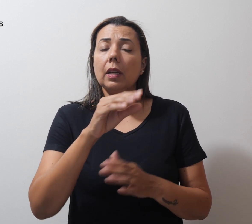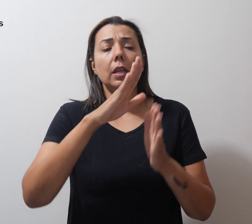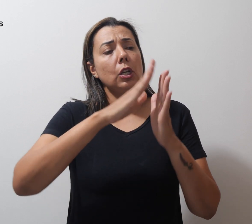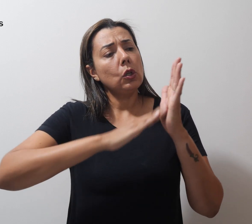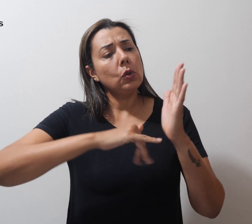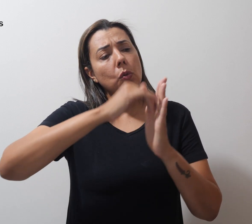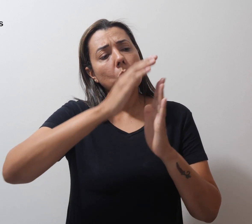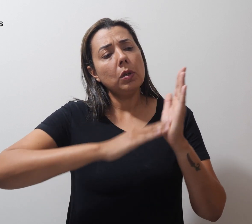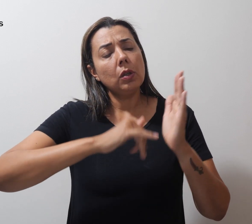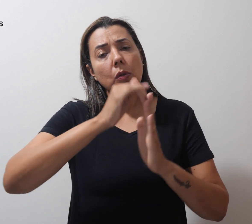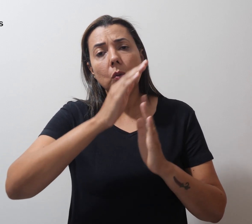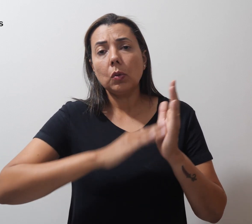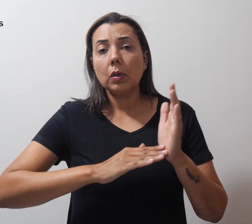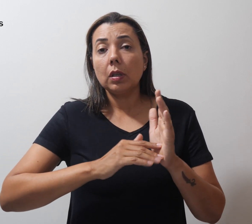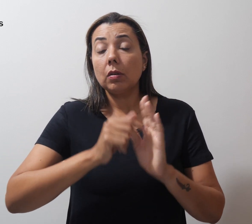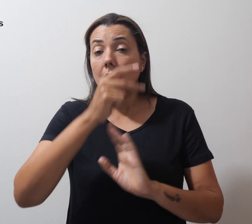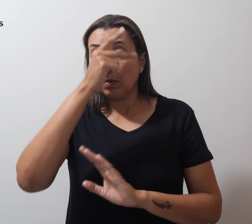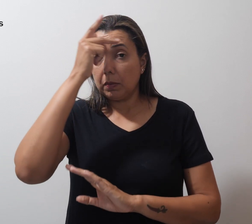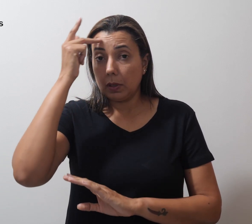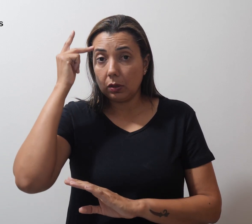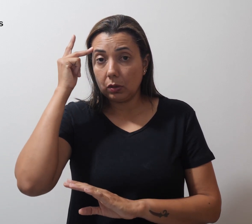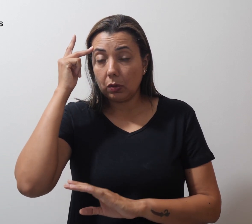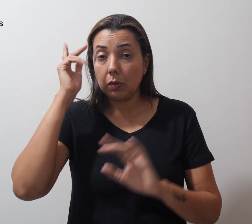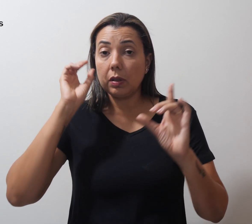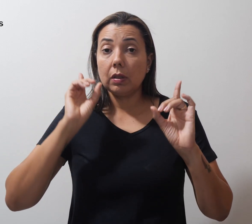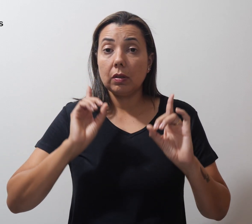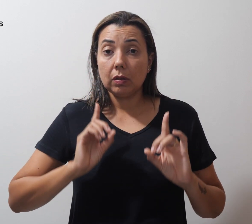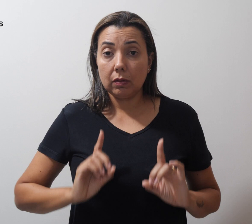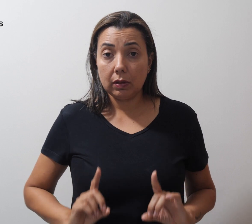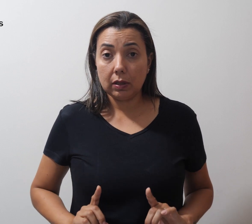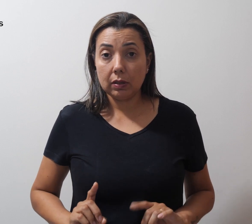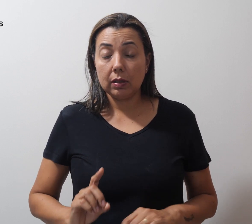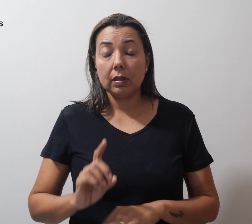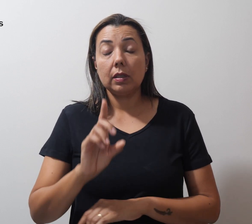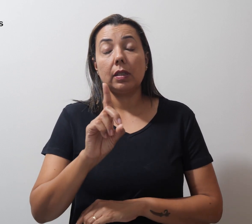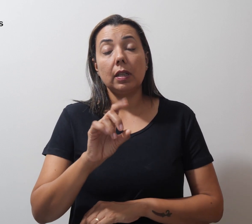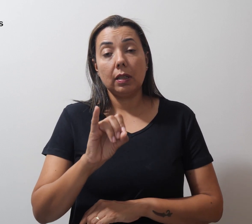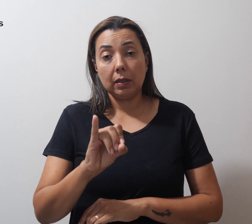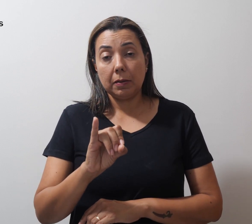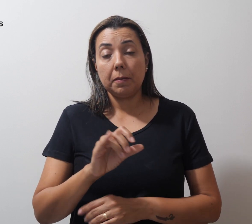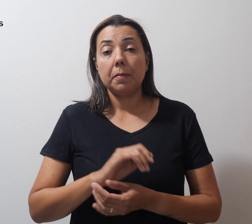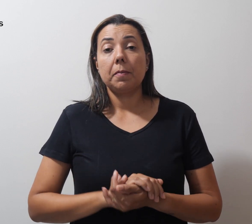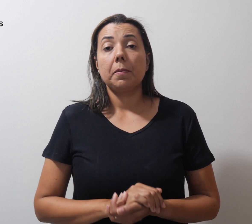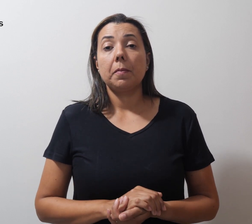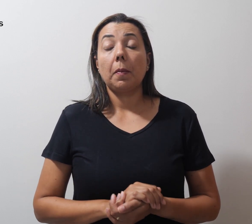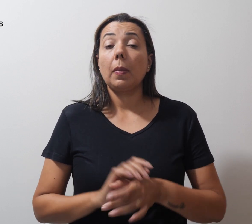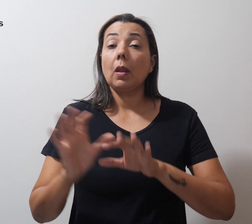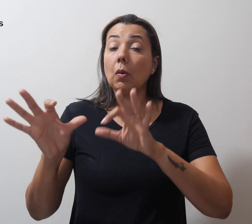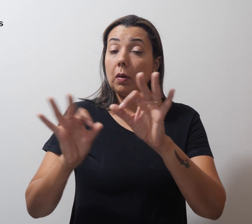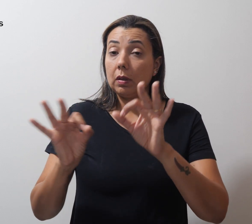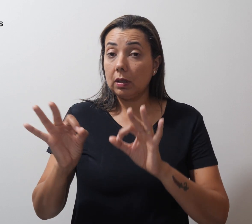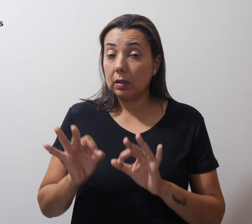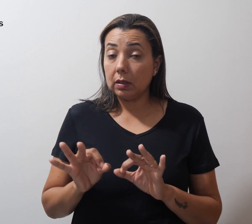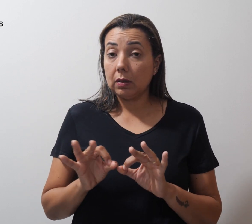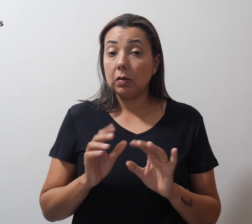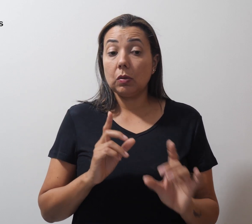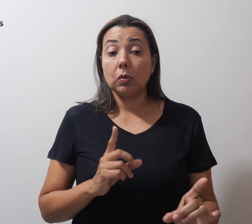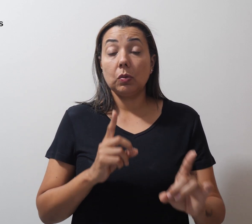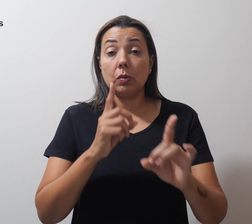uma artista plástica com deficiência intelectual. A organização do encontro foi